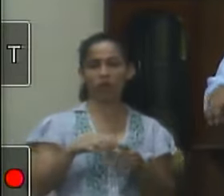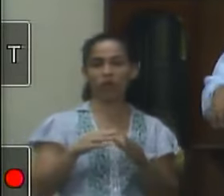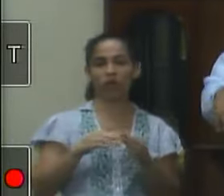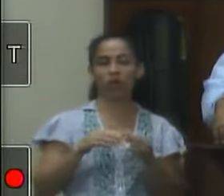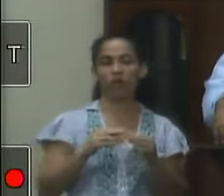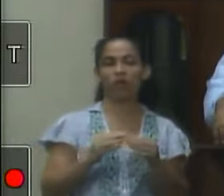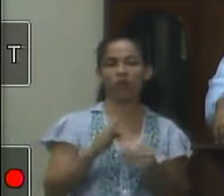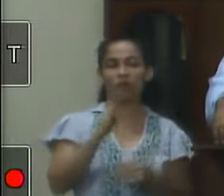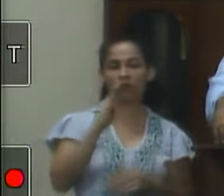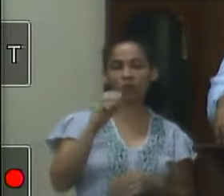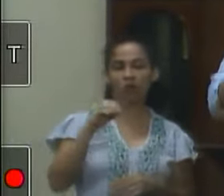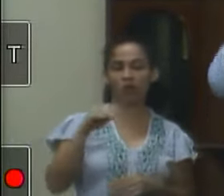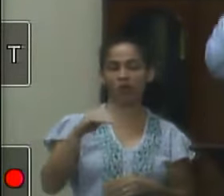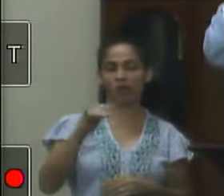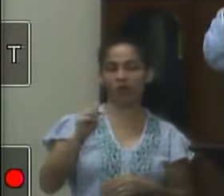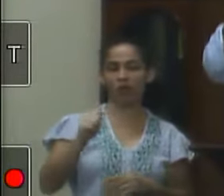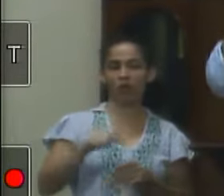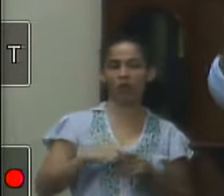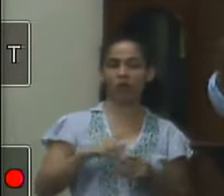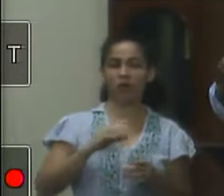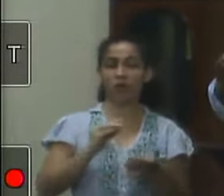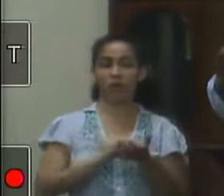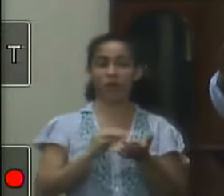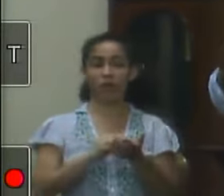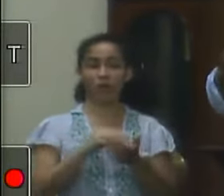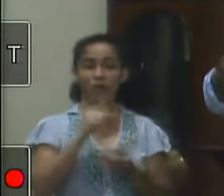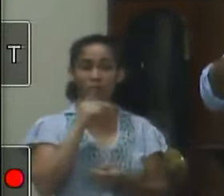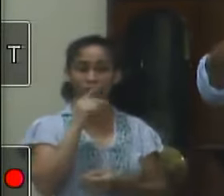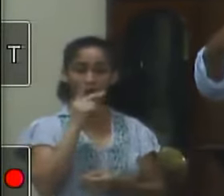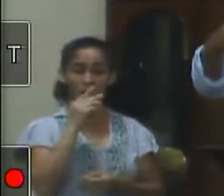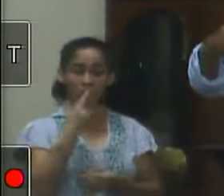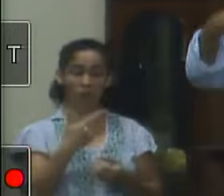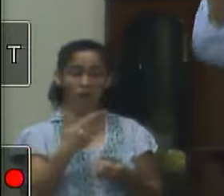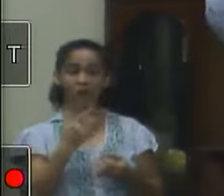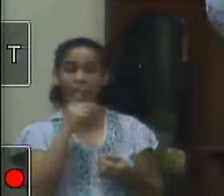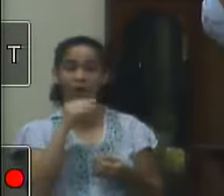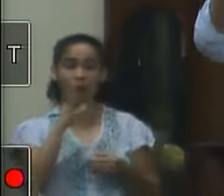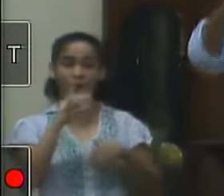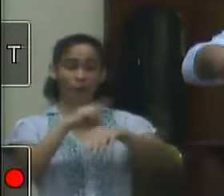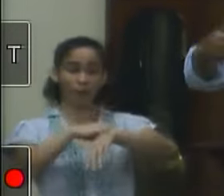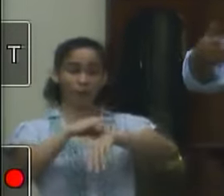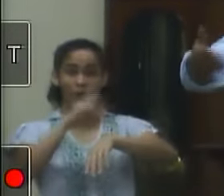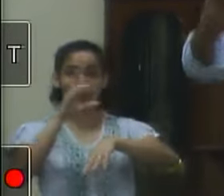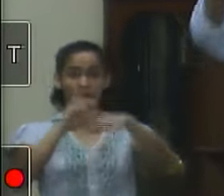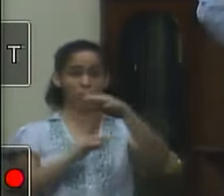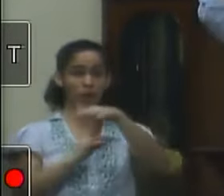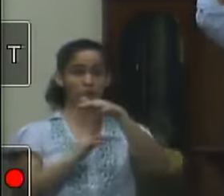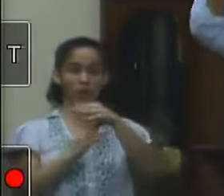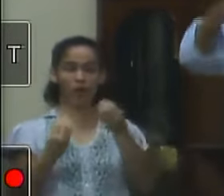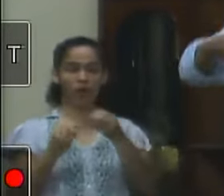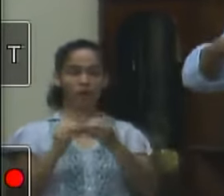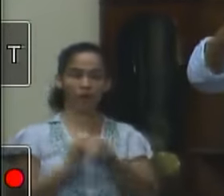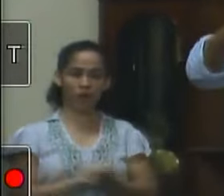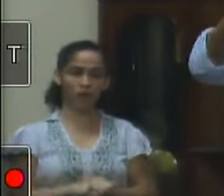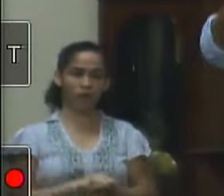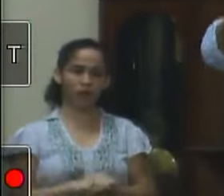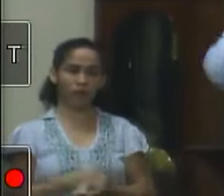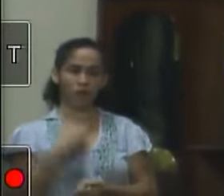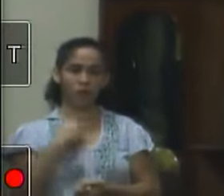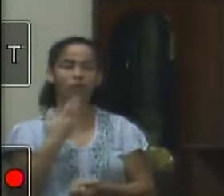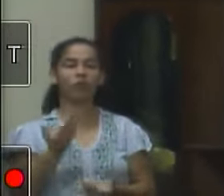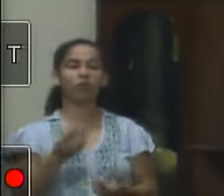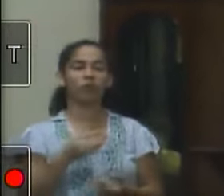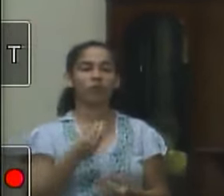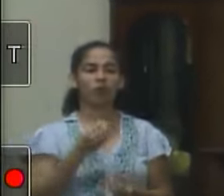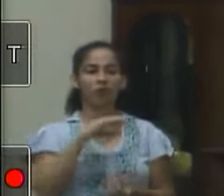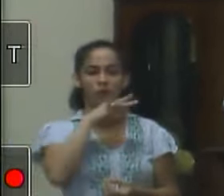uma bomba para a cisterna para que quando houvesse necessidade de abastecer os banheiros que não tivesse força para subir que a